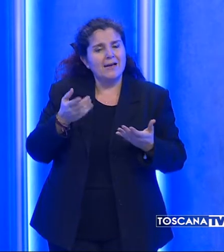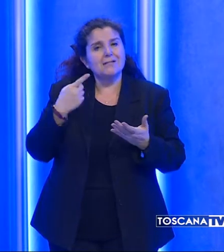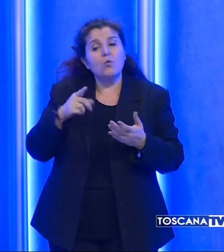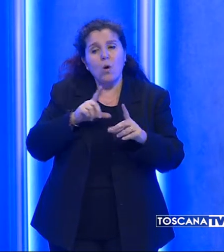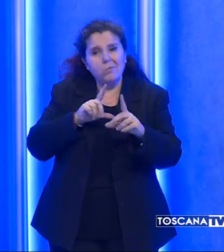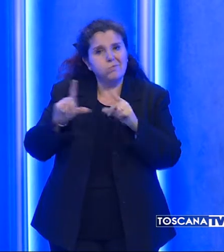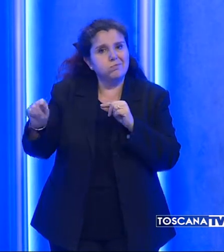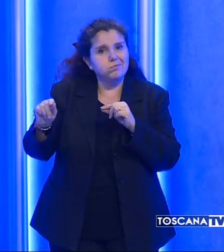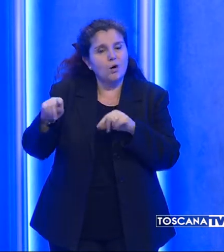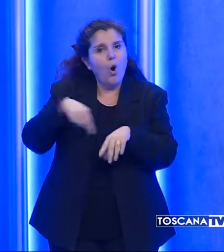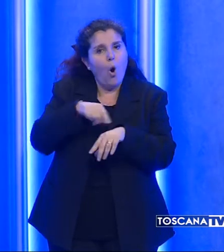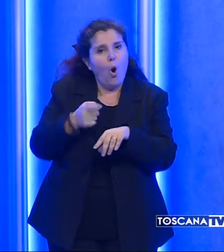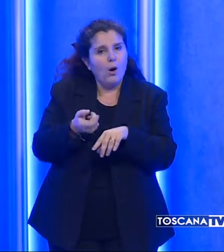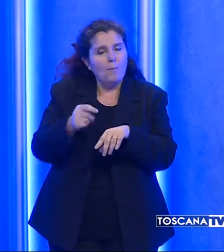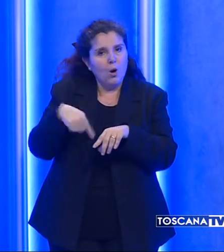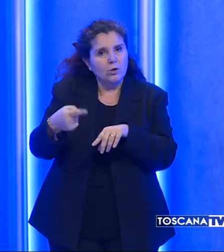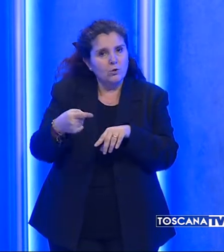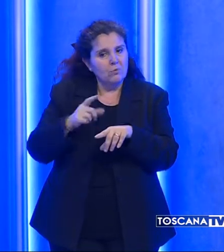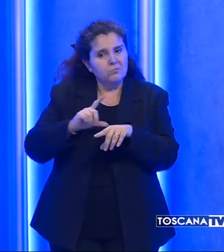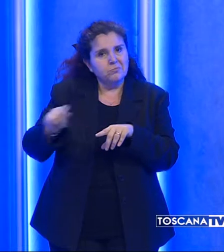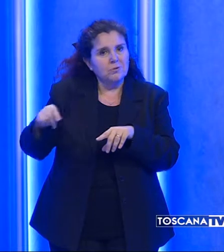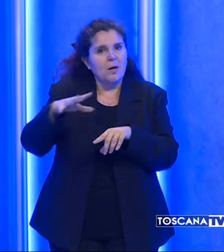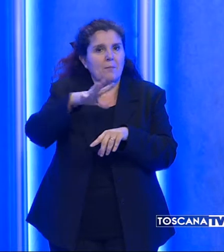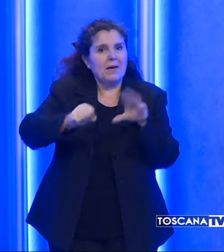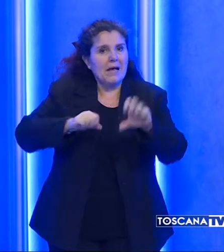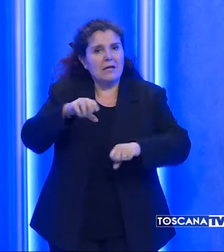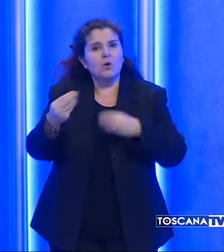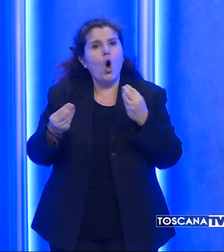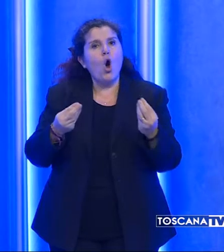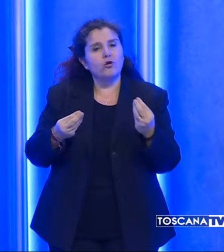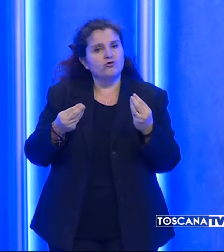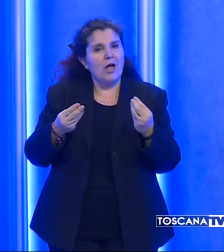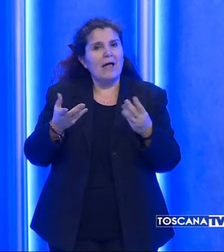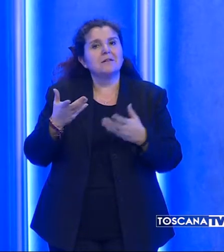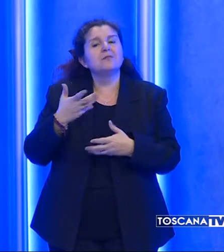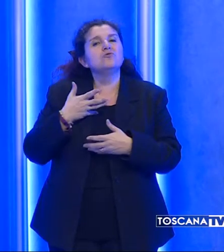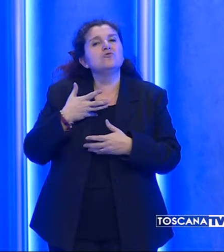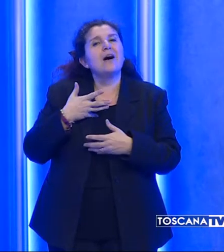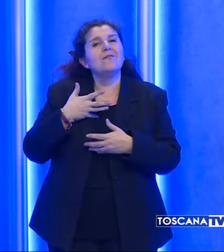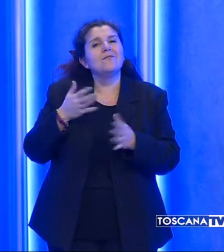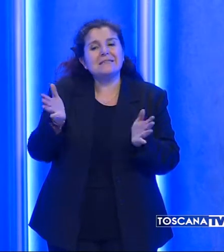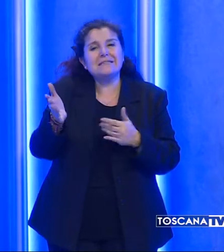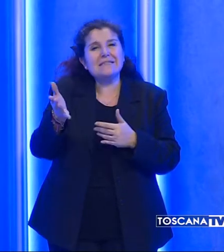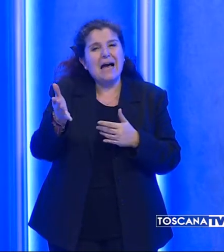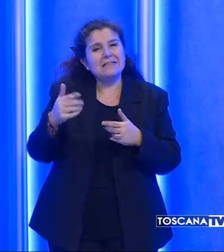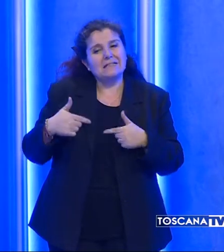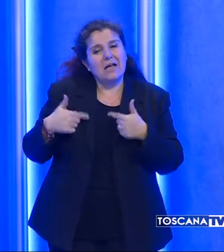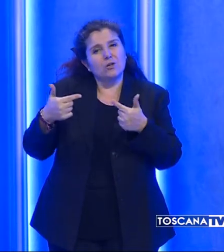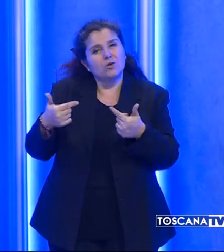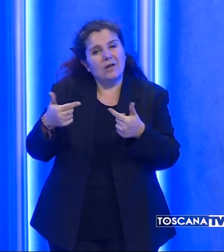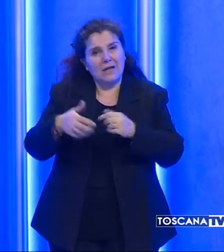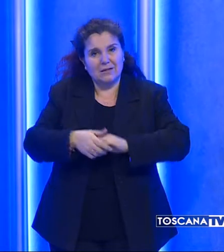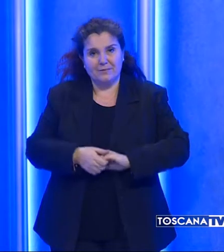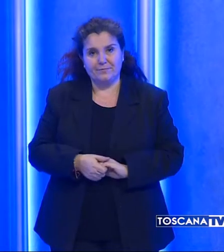allontanato poche ore dopo portando via con sé gli oggetti presenti nella stanza che gli erano stati